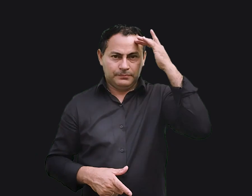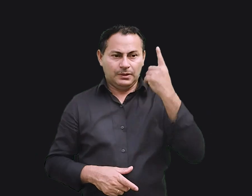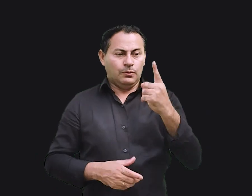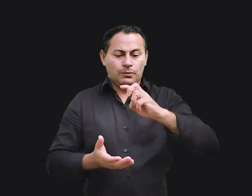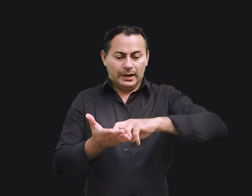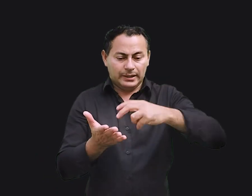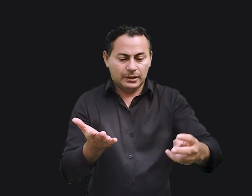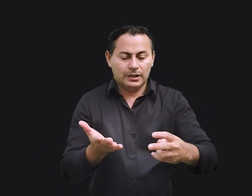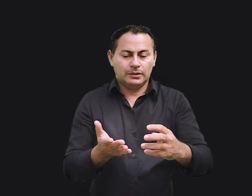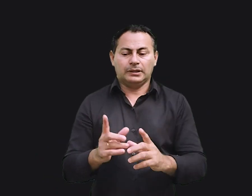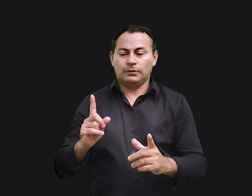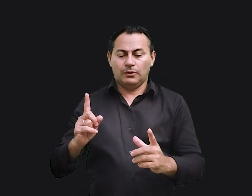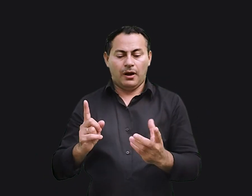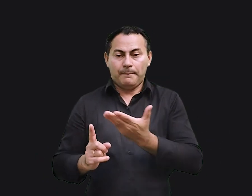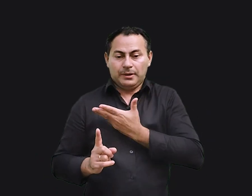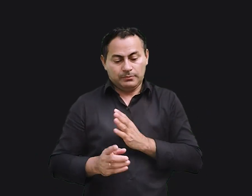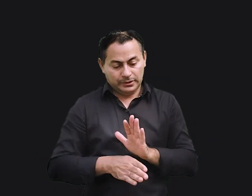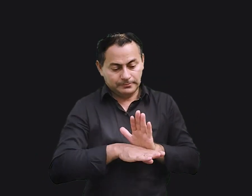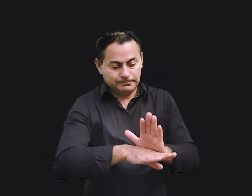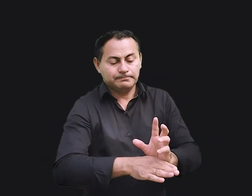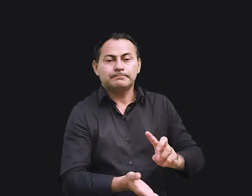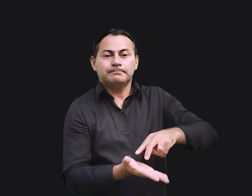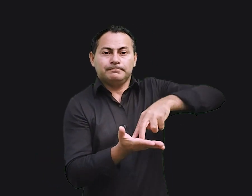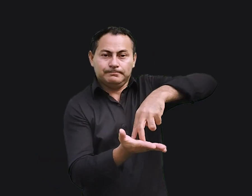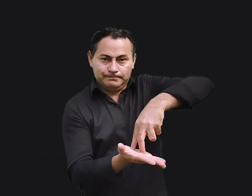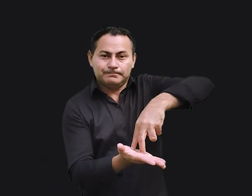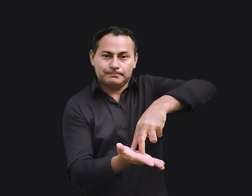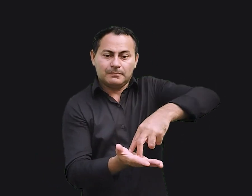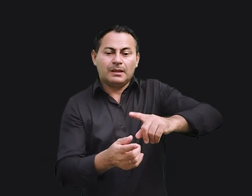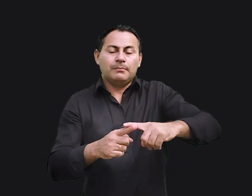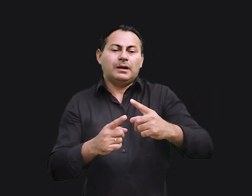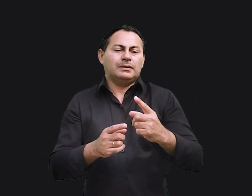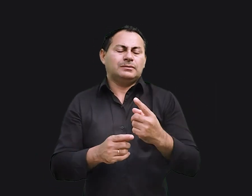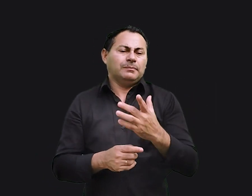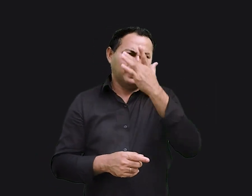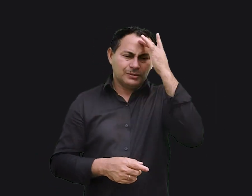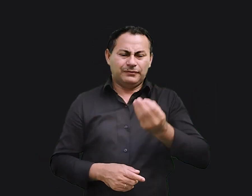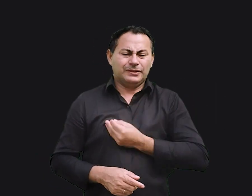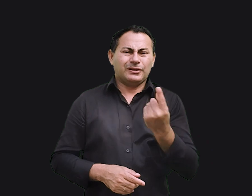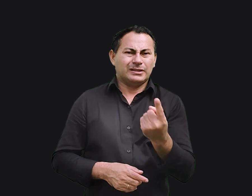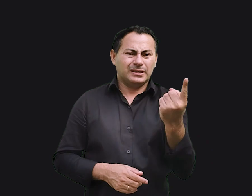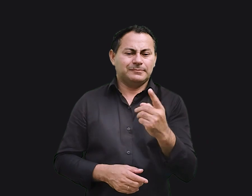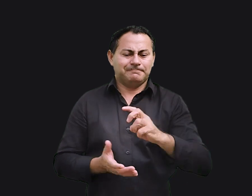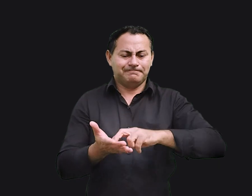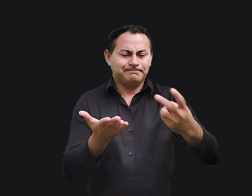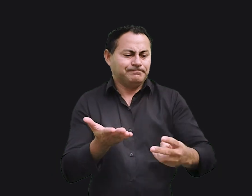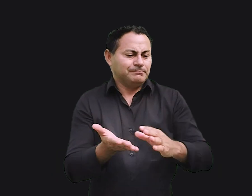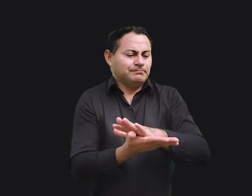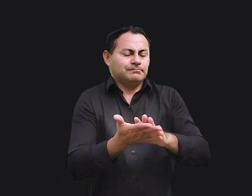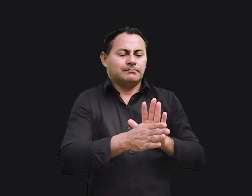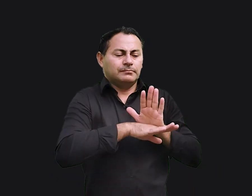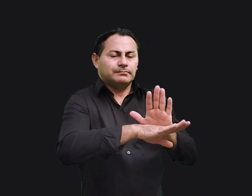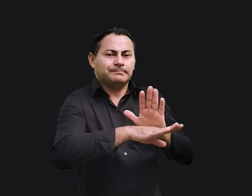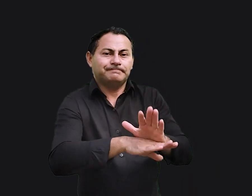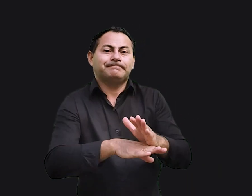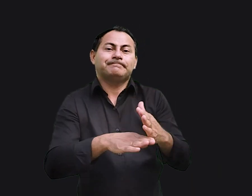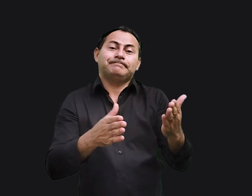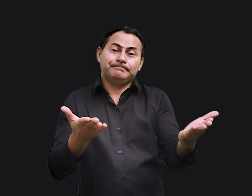Se um cair, o amigo pode ajudá-lo a levantar-se. Mas pobre do homem que cai e não tem quem o ajude a levantar-se.